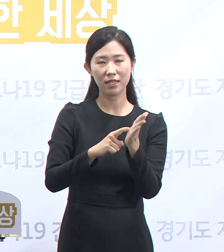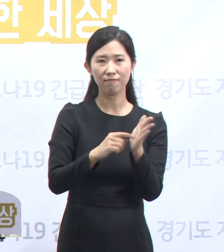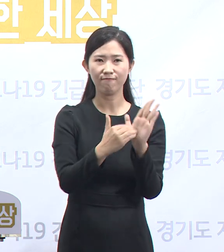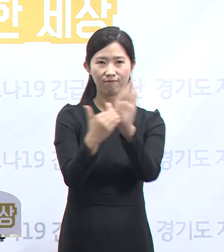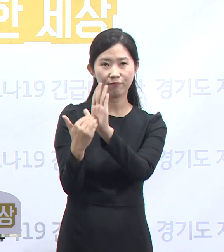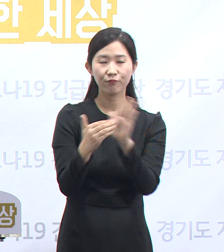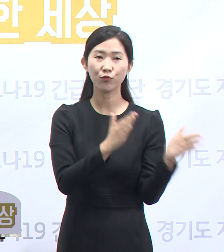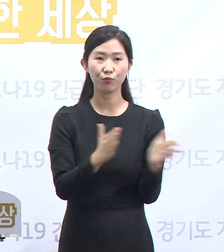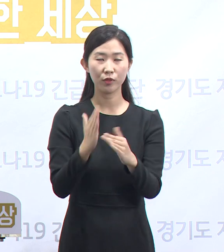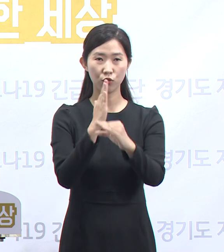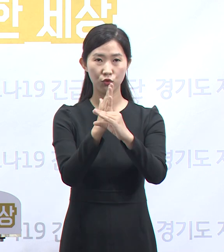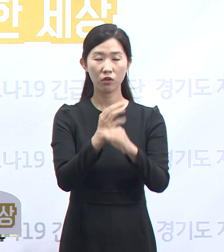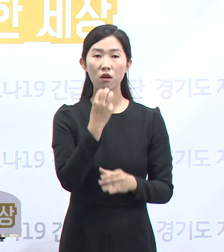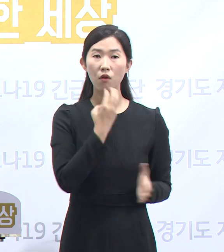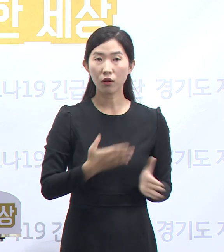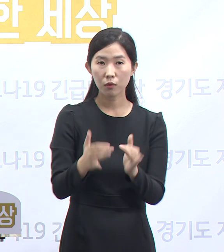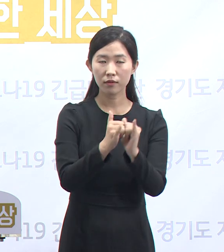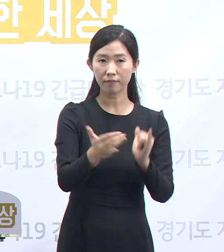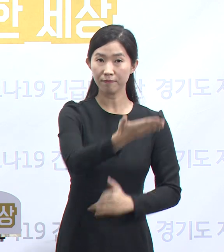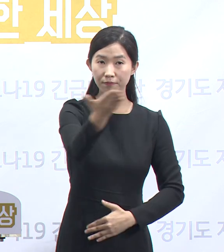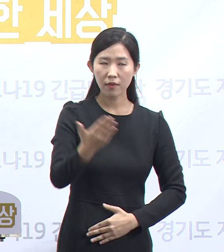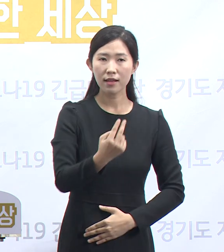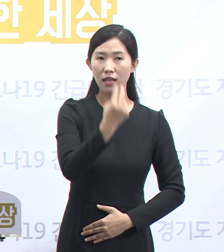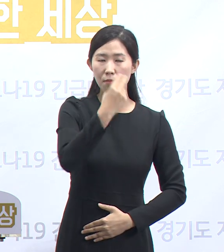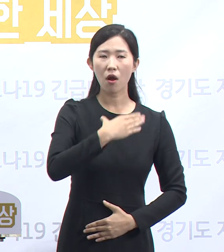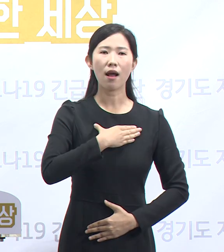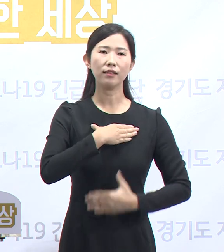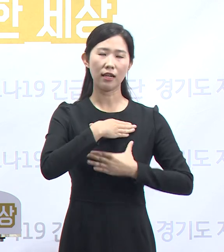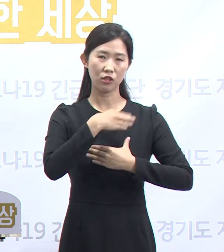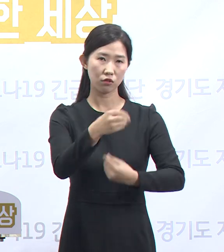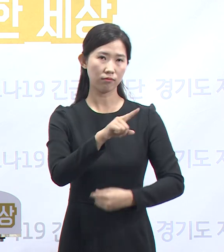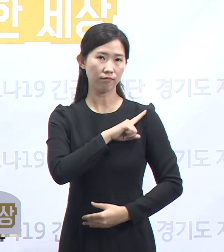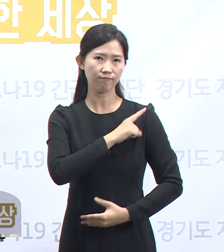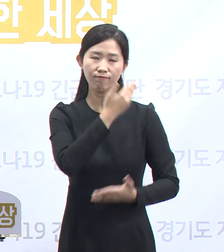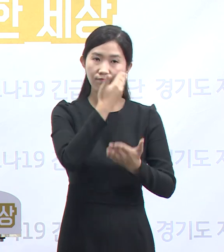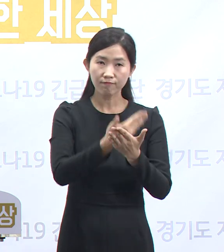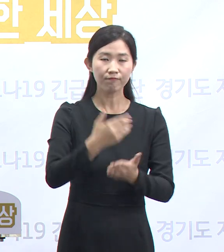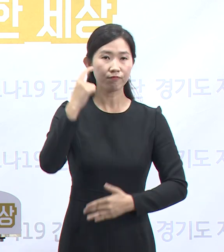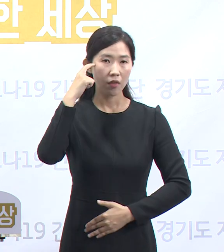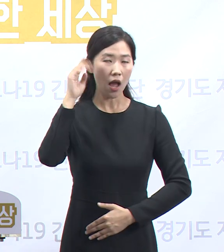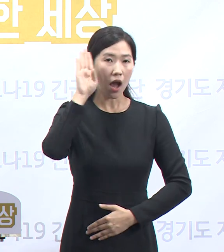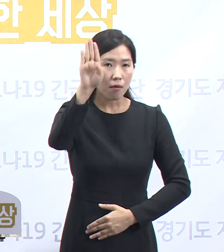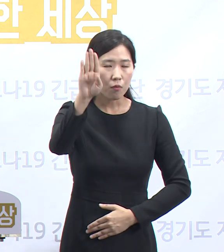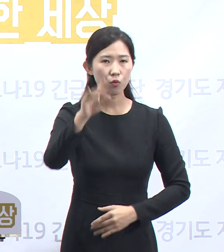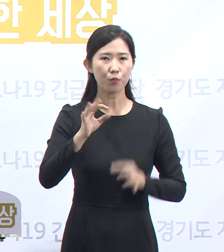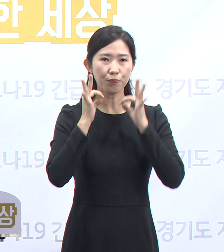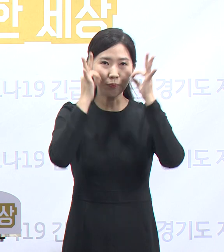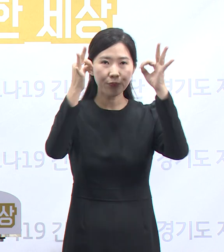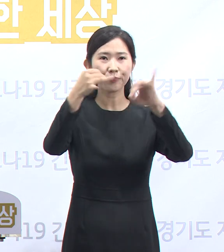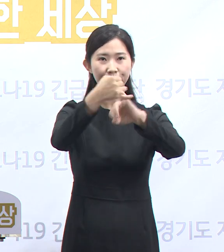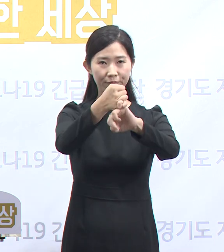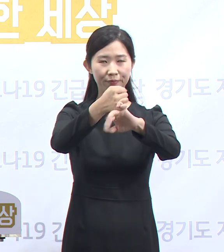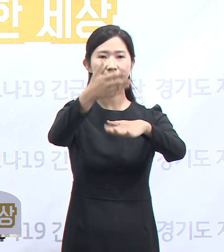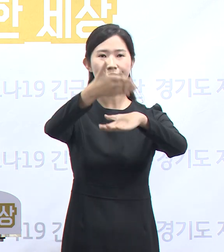생명과 안정을 지키는 것을 최우선 가지로 여기고 앞으로도 촘촘한 대응책 마련에 최선을 다해 나가겠습니다. 감사합니다.